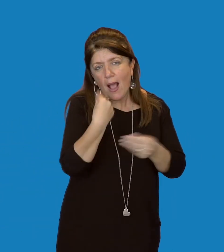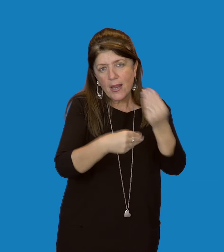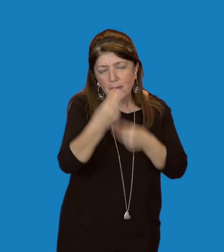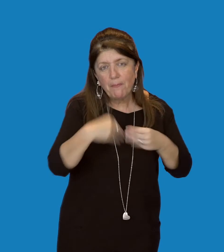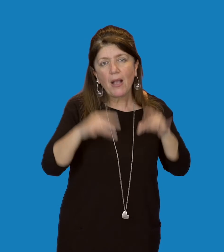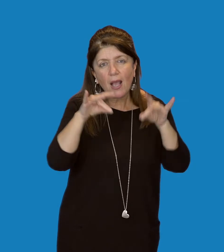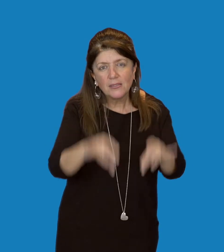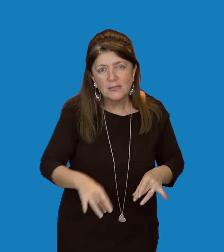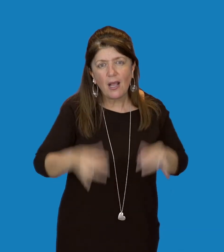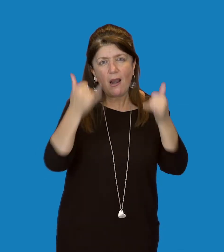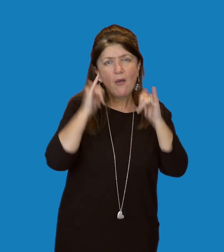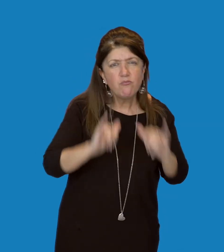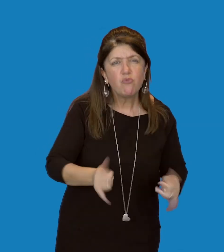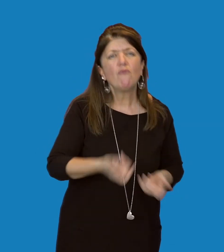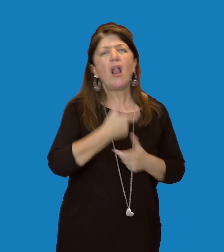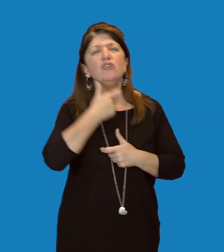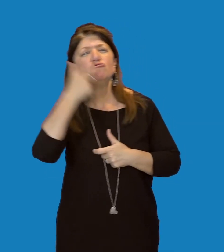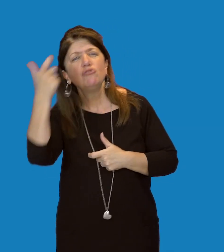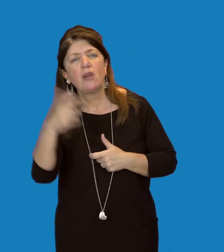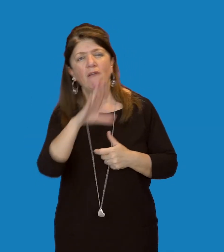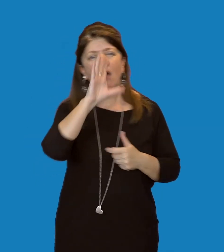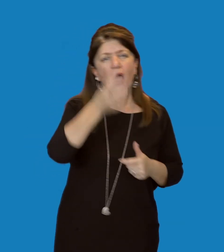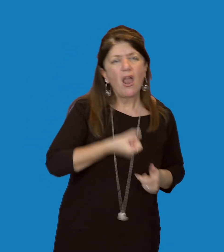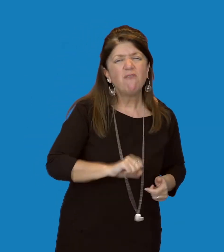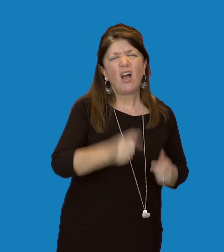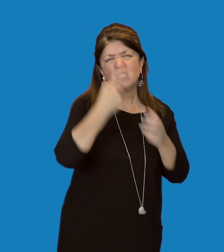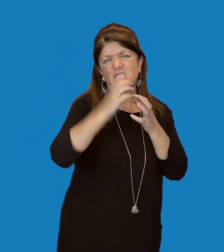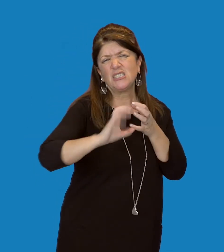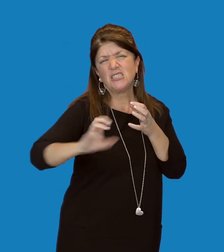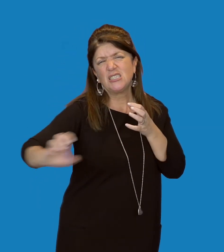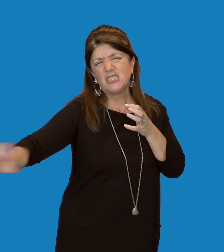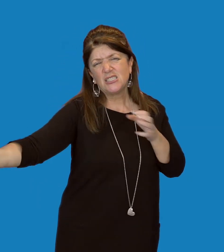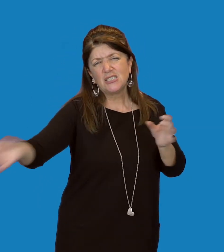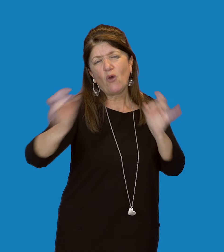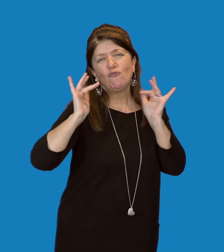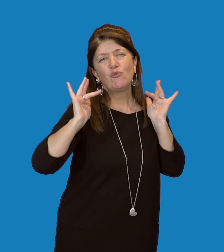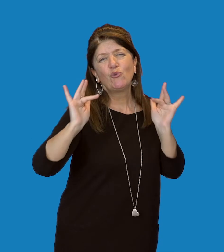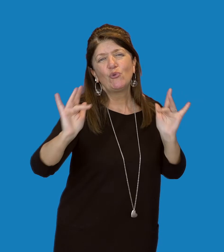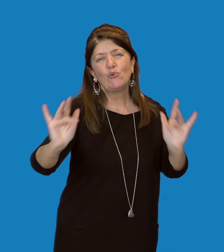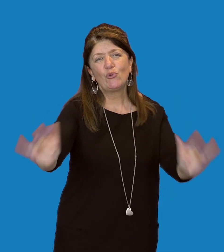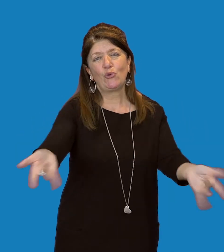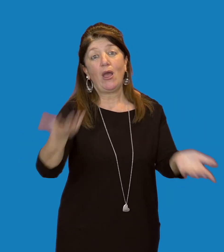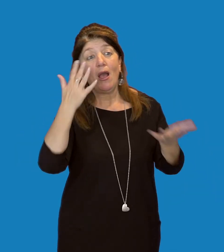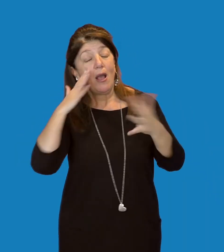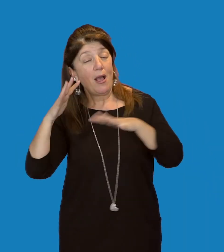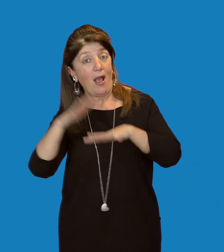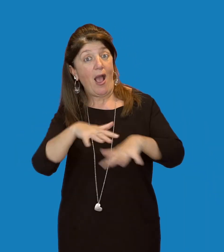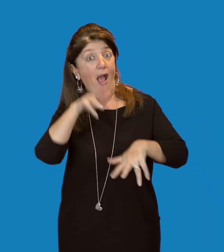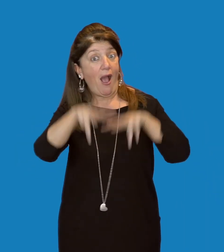bufali, giraffe, elefanti, eccetera. Ovviamente, tale abbondanza di cibo favorisce anche la